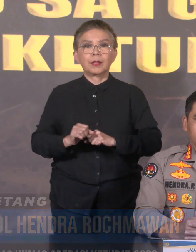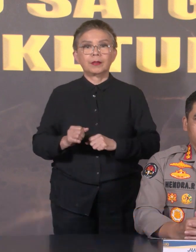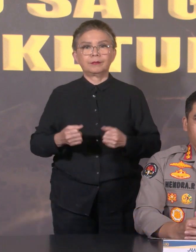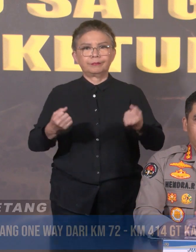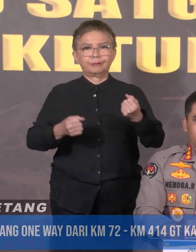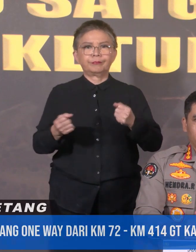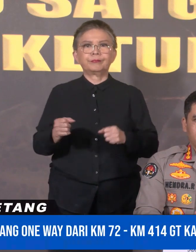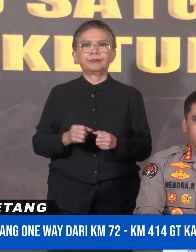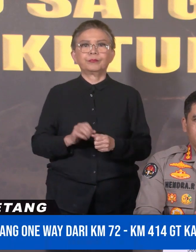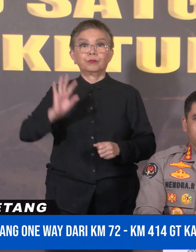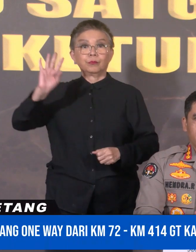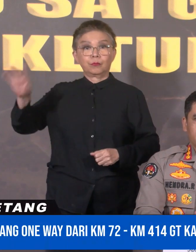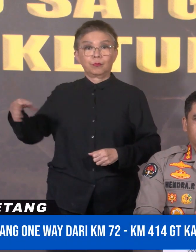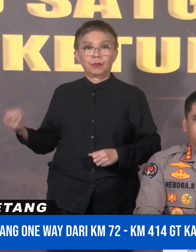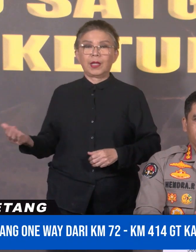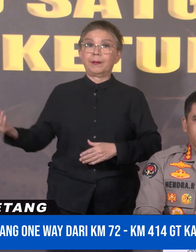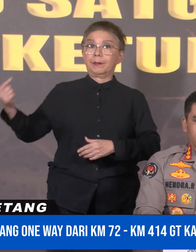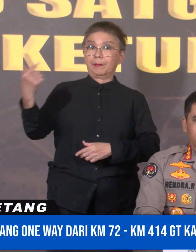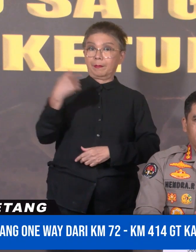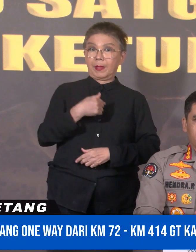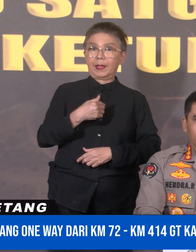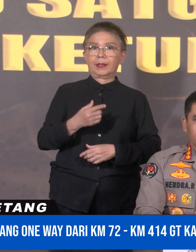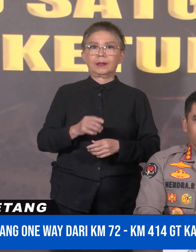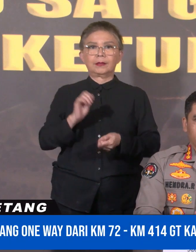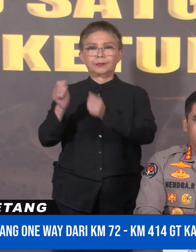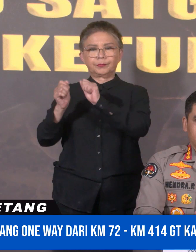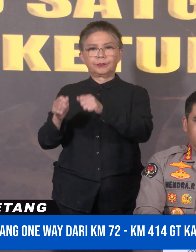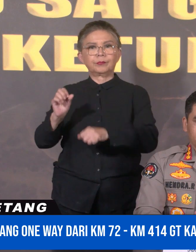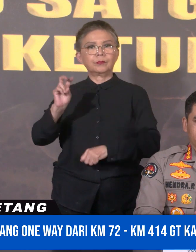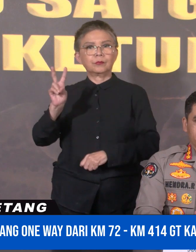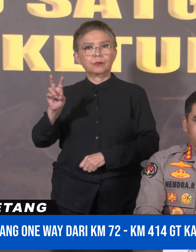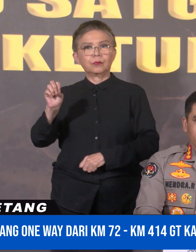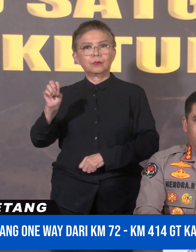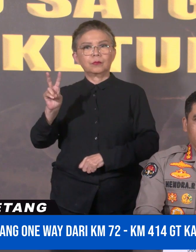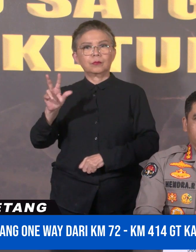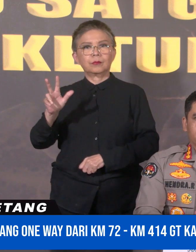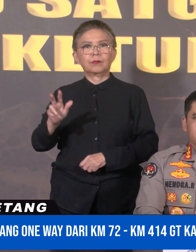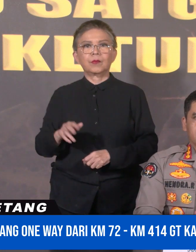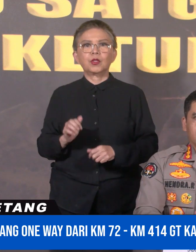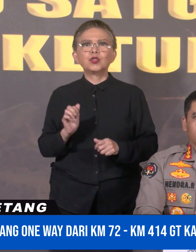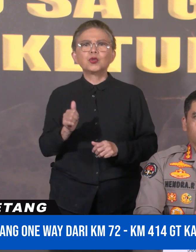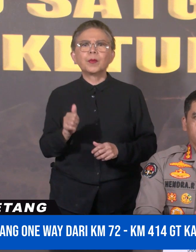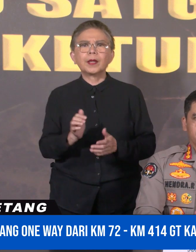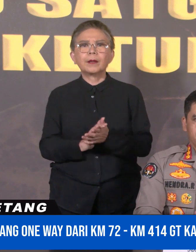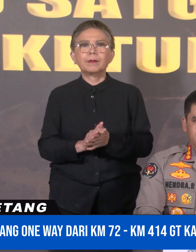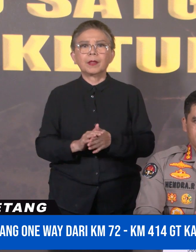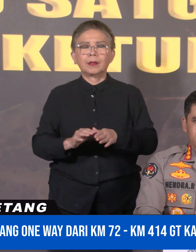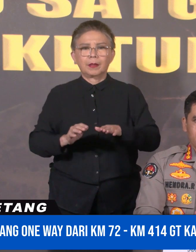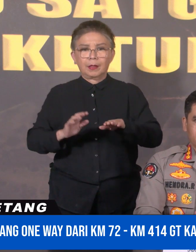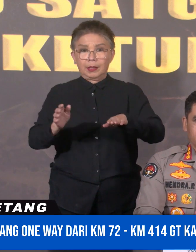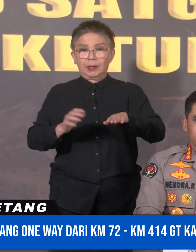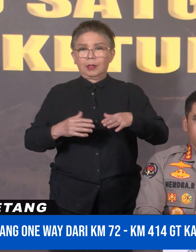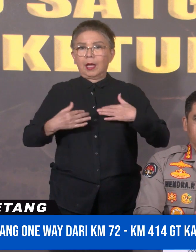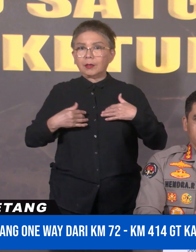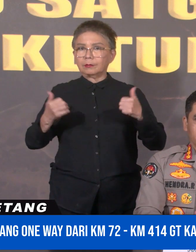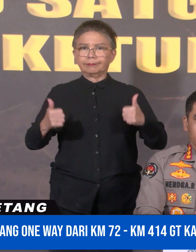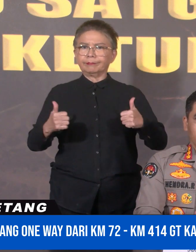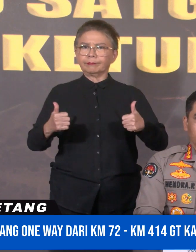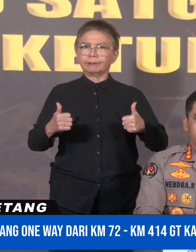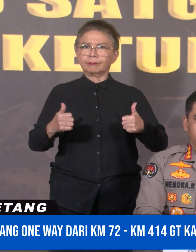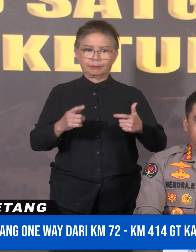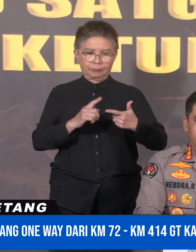perjalanan Mudik dan balik Lebaran 2023 Agar memastikan kondisi fisik sehat